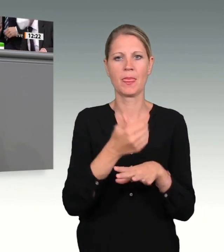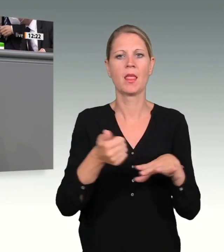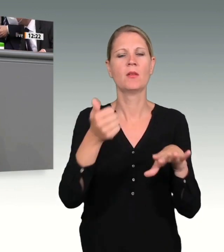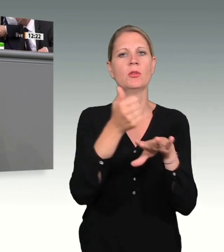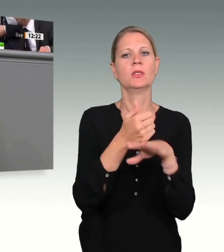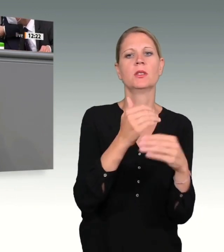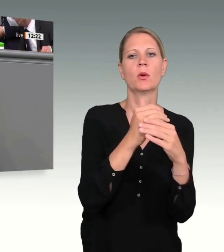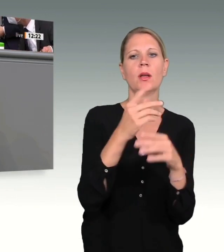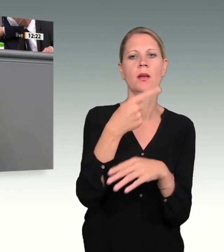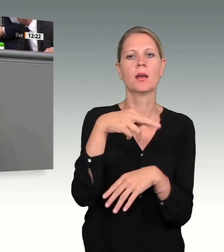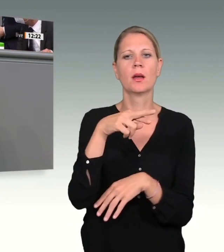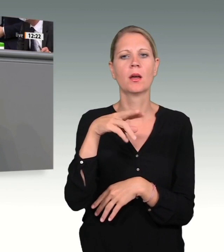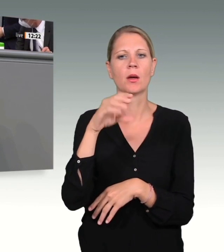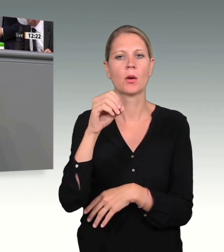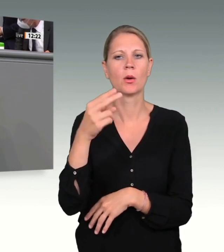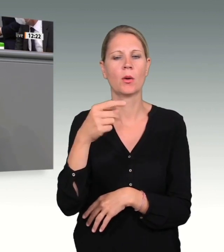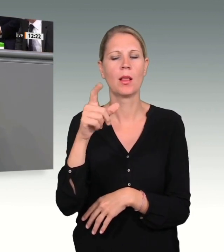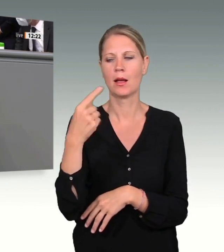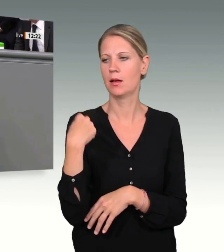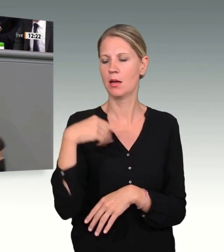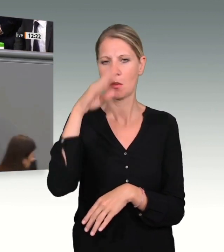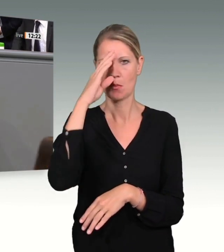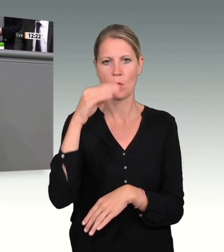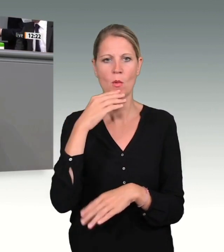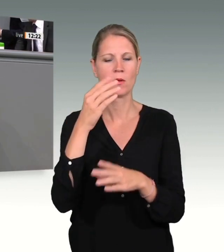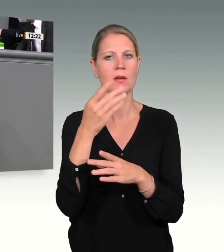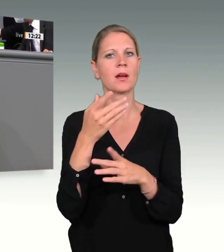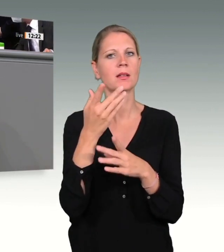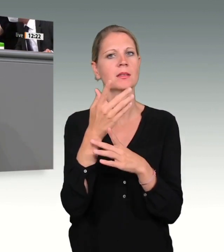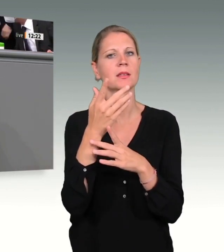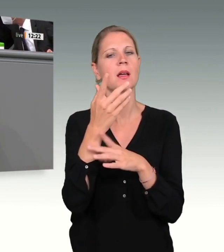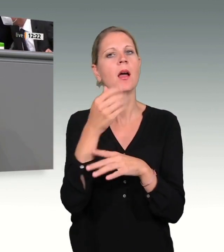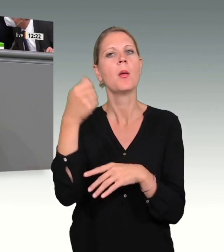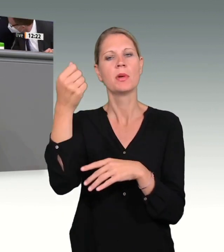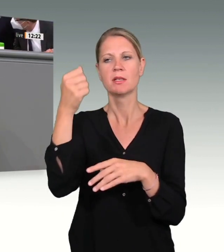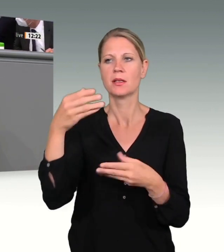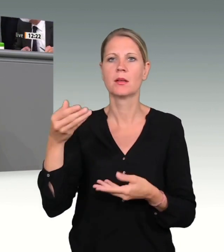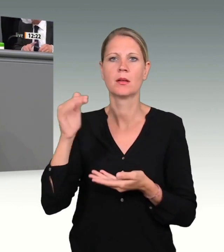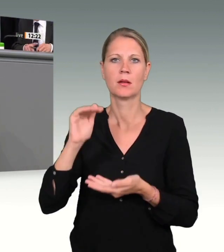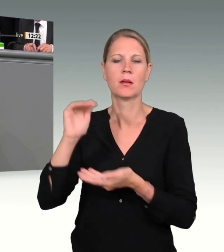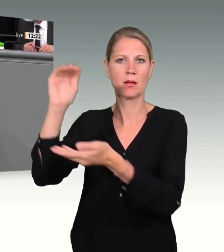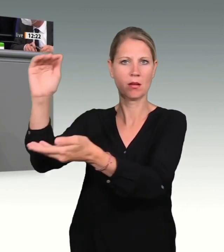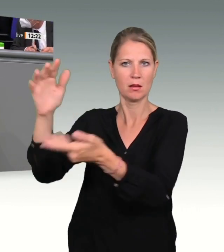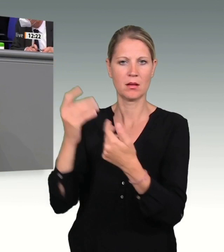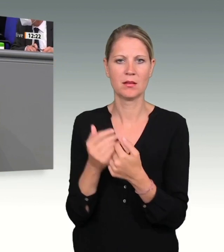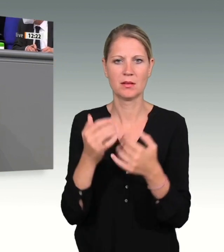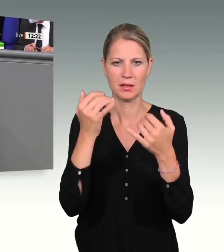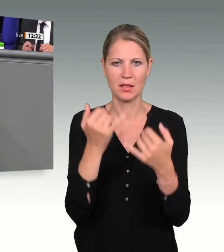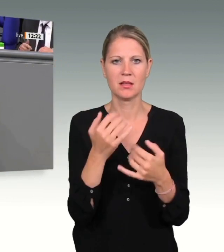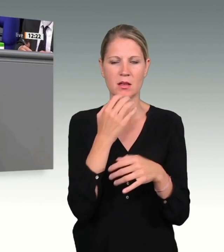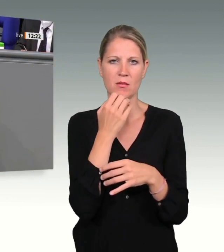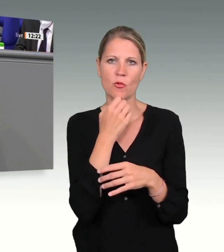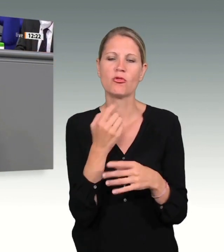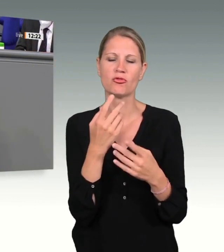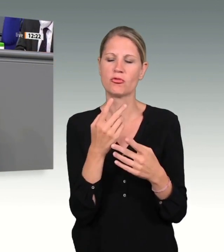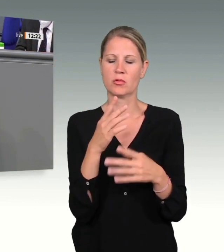hat. An dieser Stelle möchte ich mich deshalb aus der Sicht der SPD-Fraktion auf die zentralen Punkte konzentrieren. Klar ist,